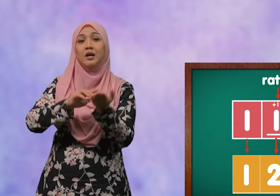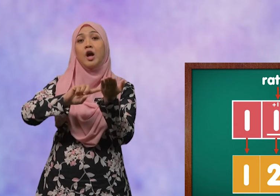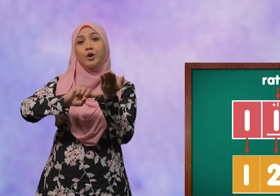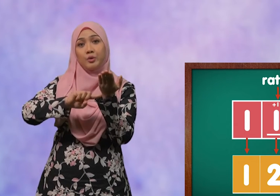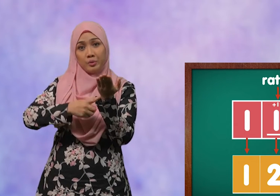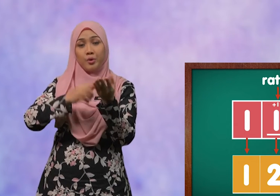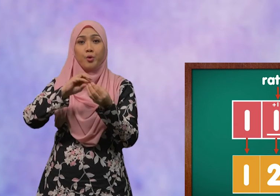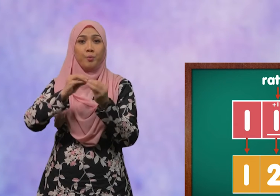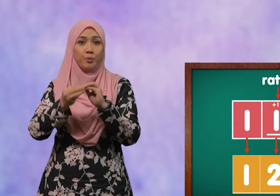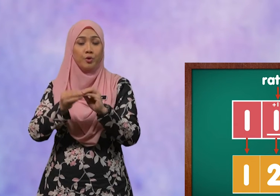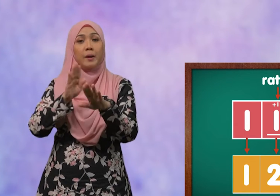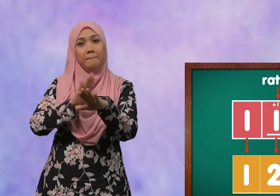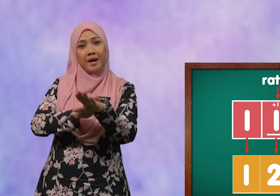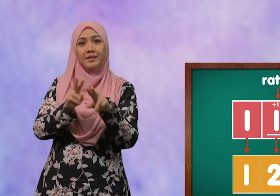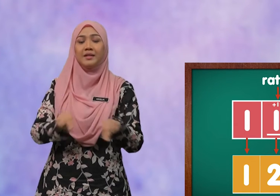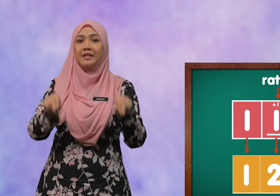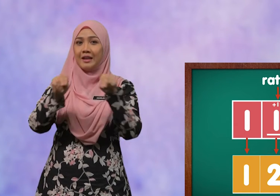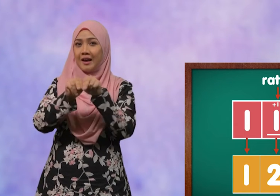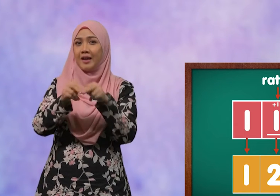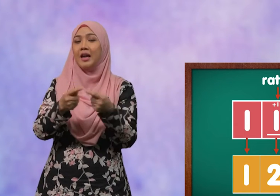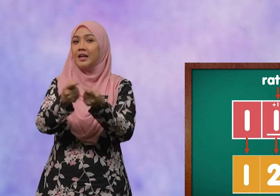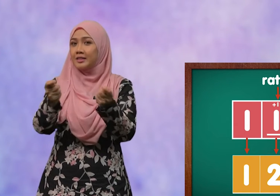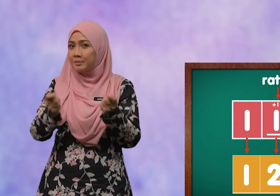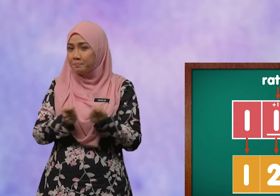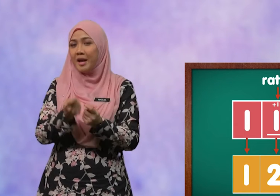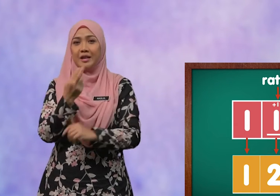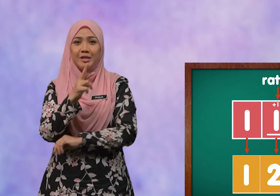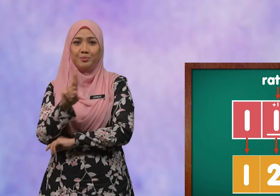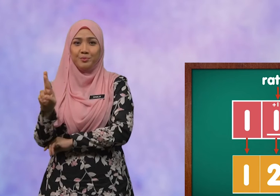nombor pada nilai tempat ribu.